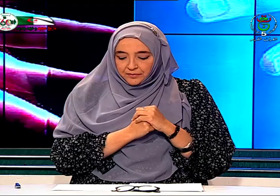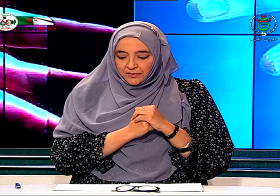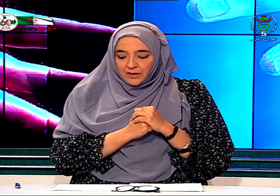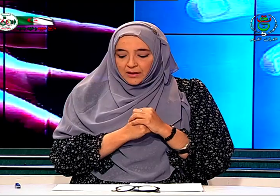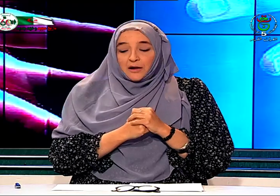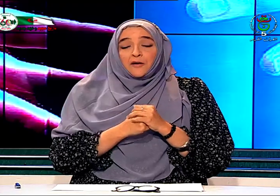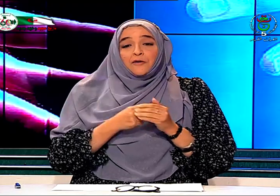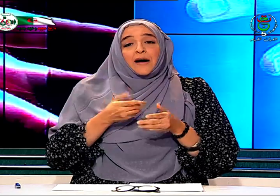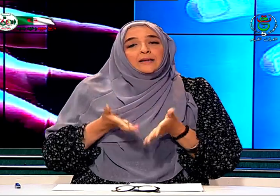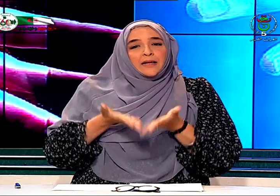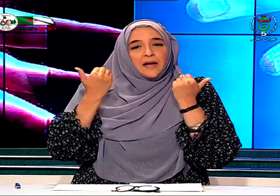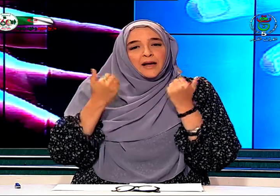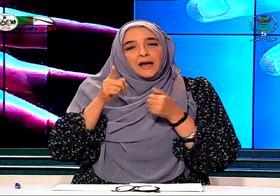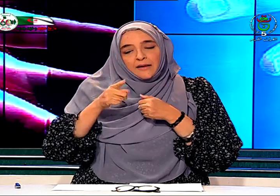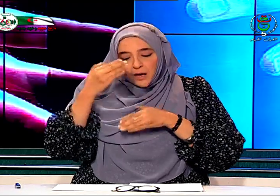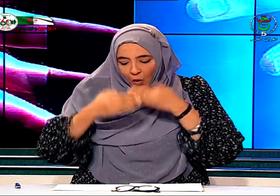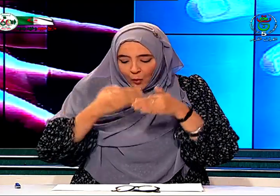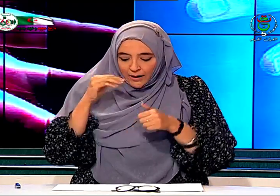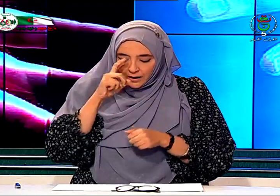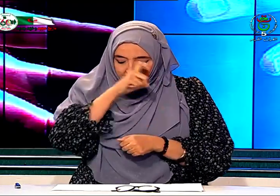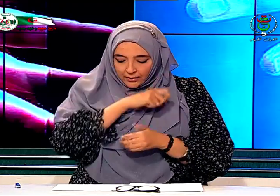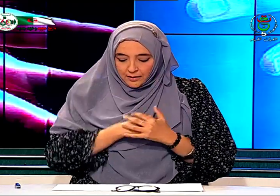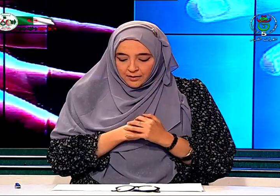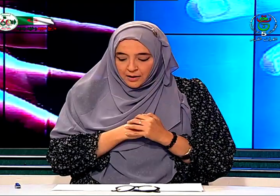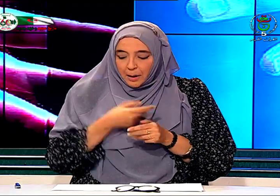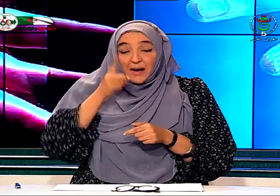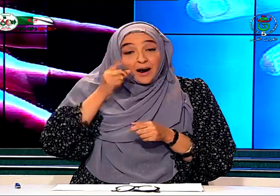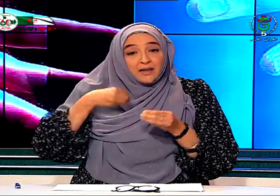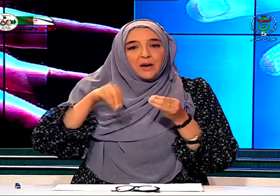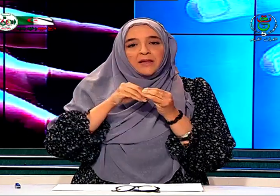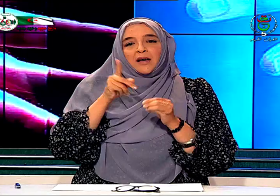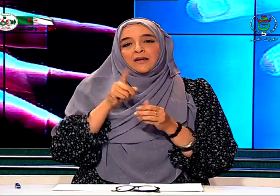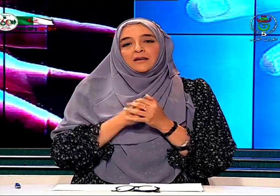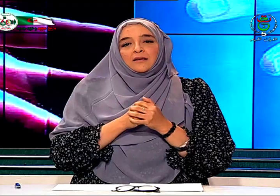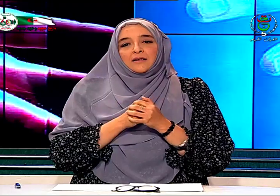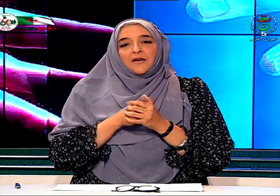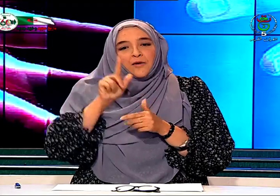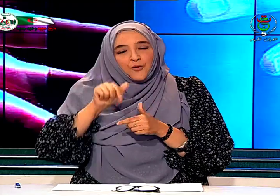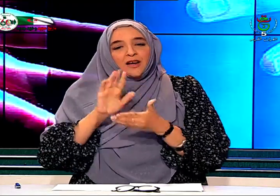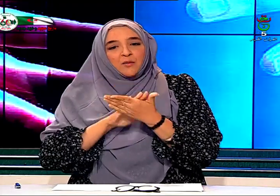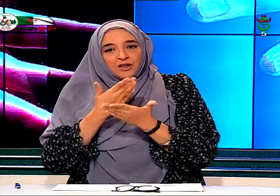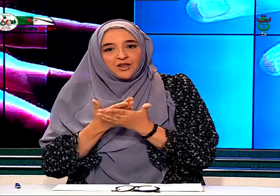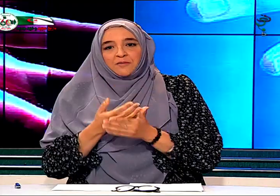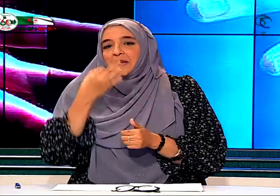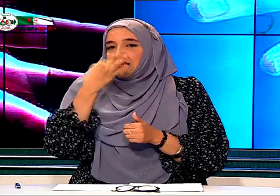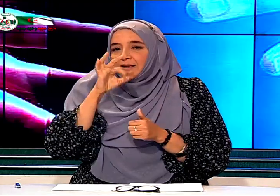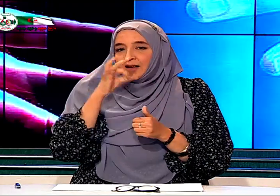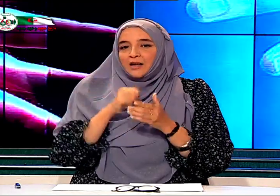فقد نزعنا هذه المعوقات بل أكثر من ذلك فهناك مترجم سيتكلم